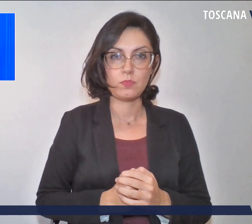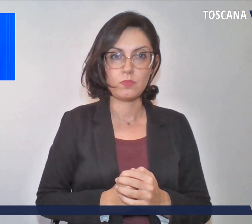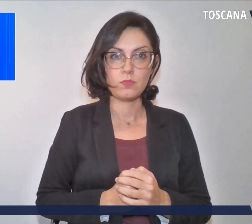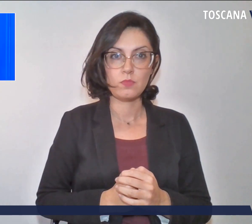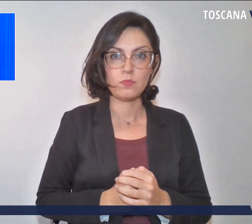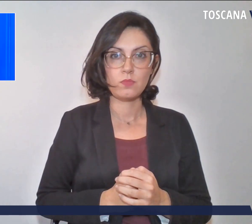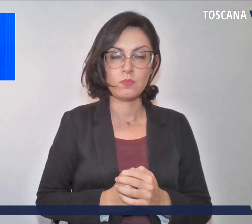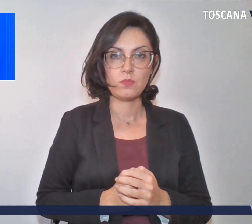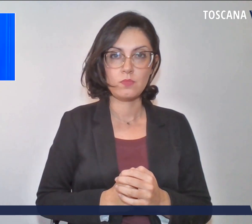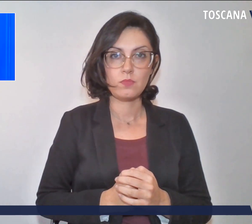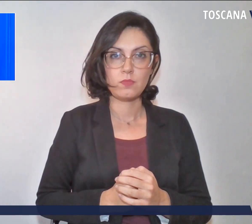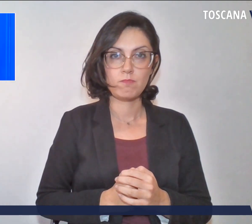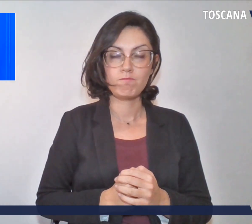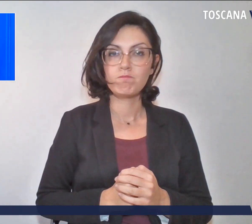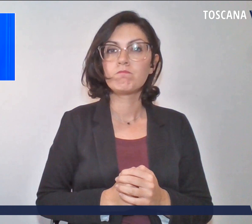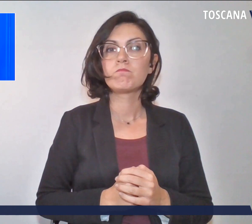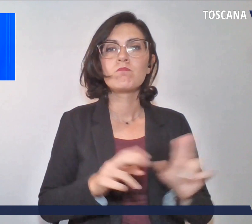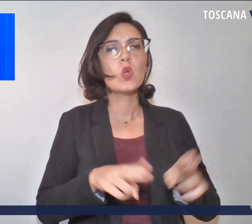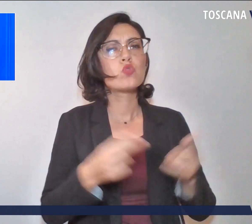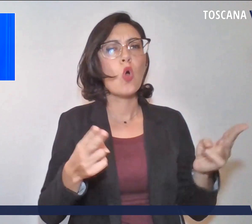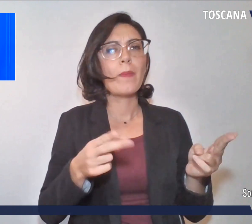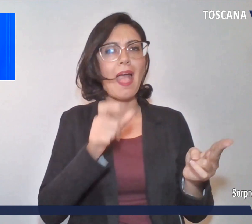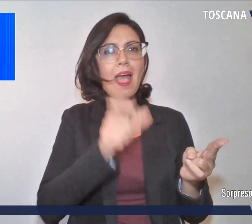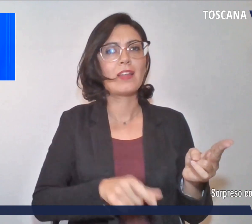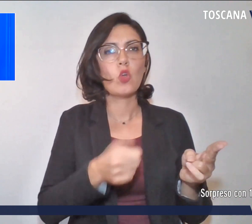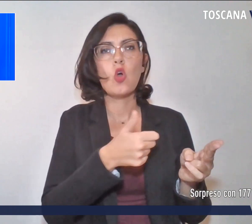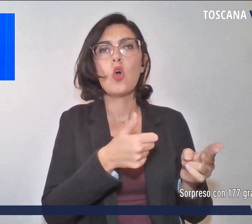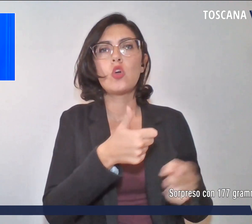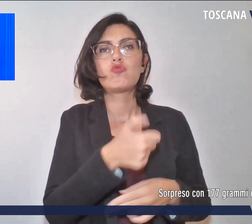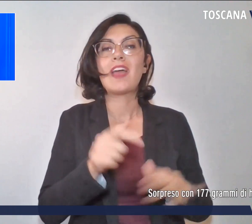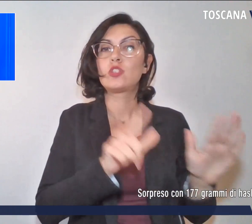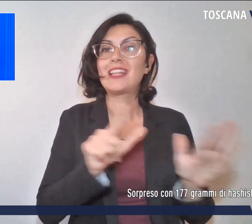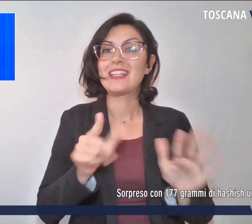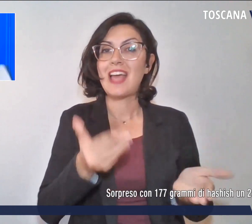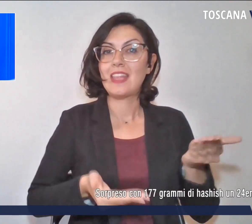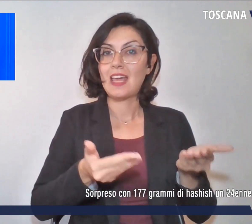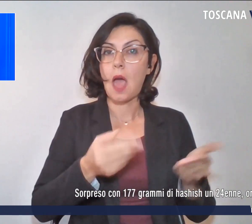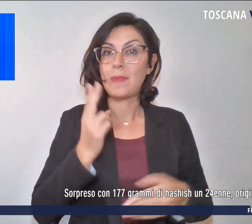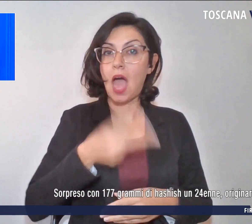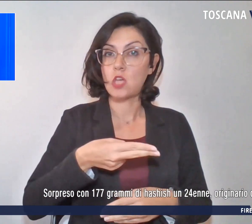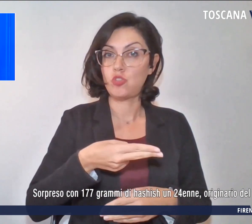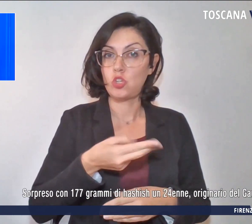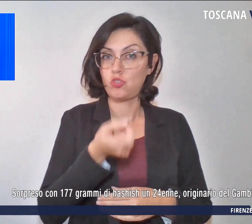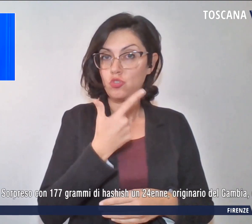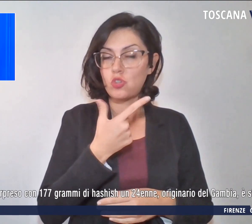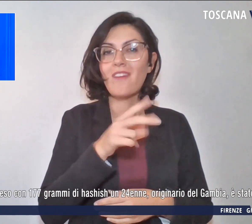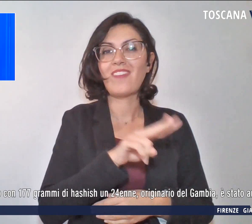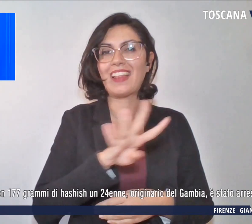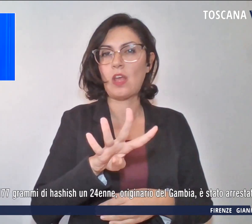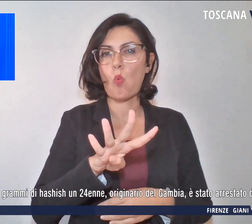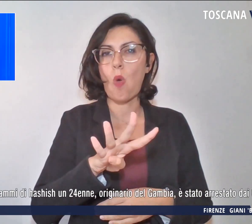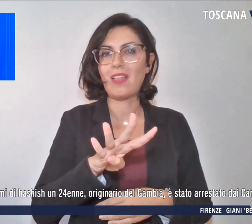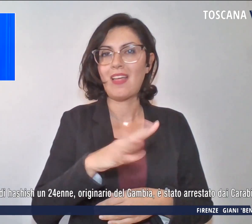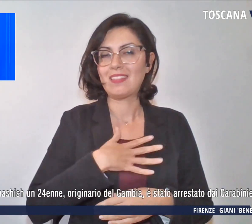Sorpreso con 177 grammi di hashish, un 24enne originario del Gambia